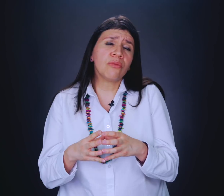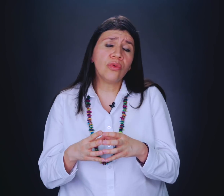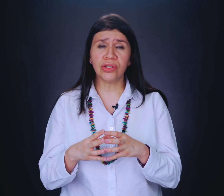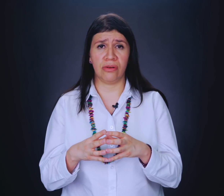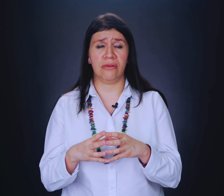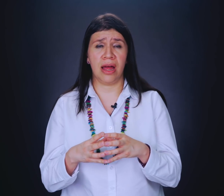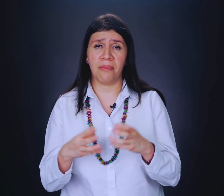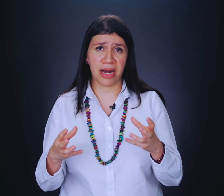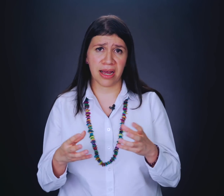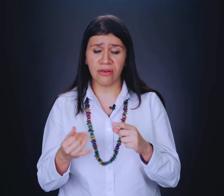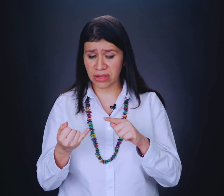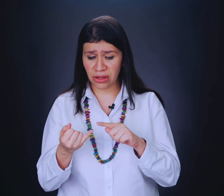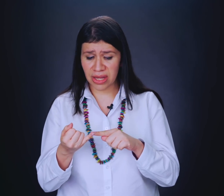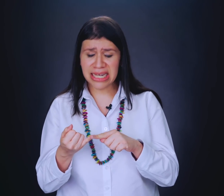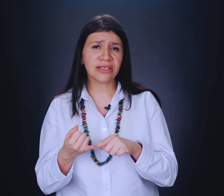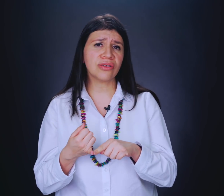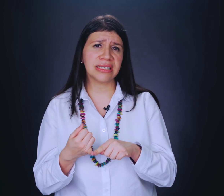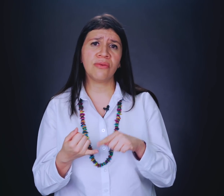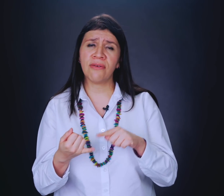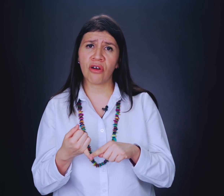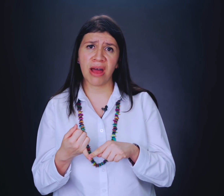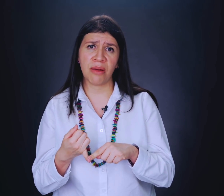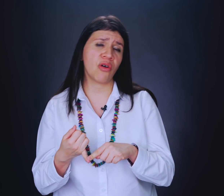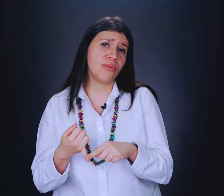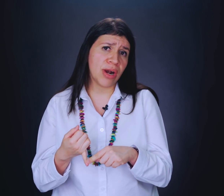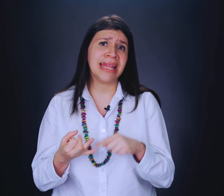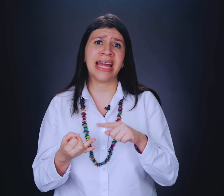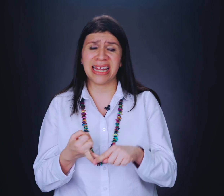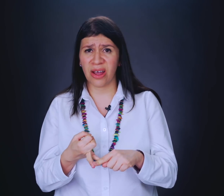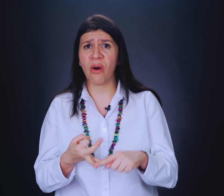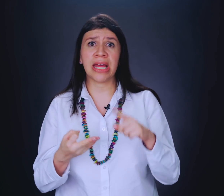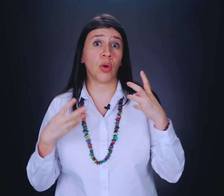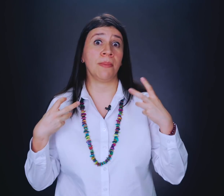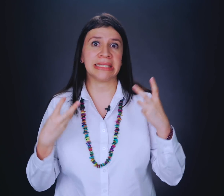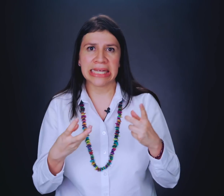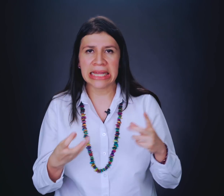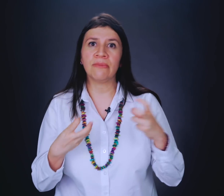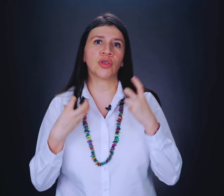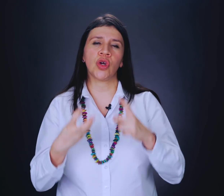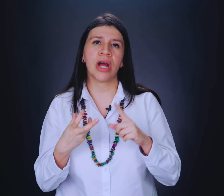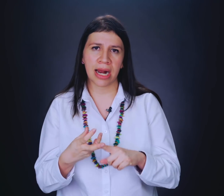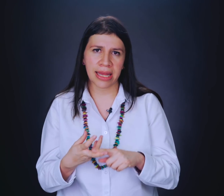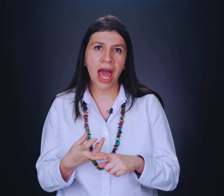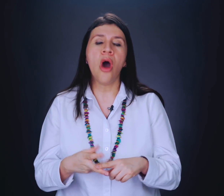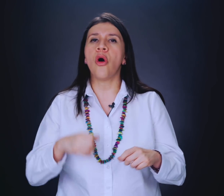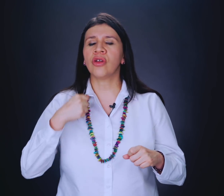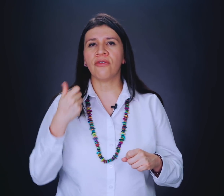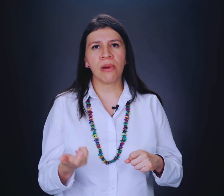mucho a la pareja. Tanto decir las cosas de una forma a lo mejor violenta, inadecuada, con demasiada emoción cargada o de una forma